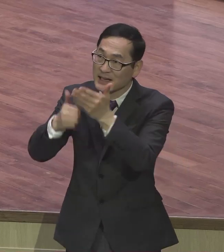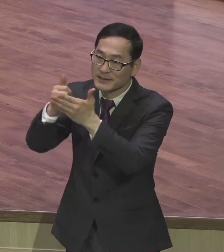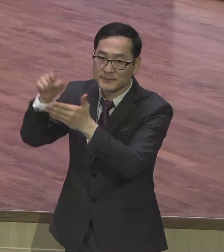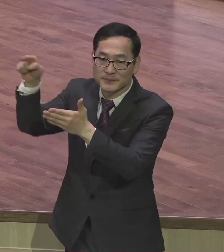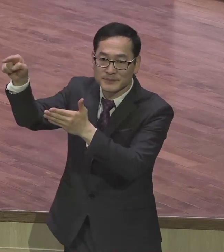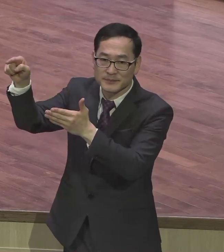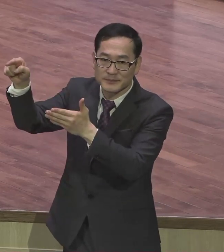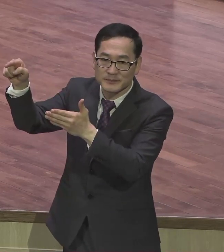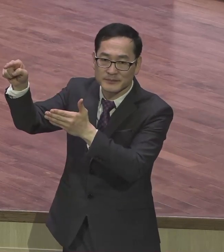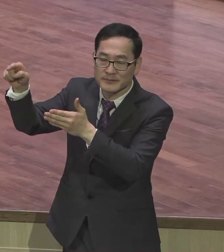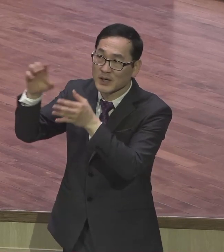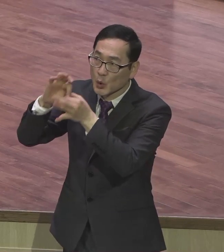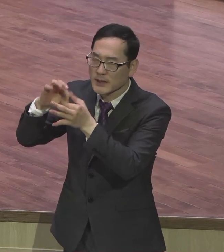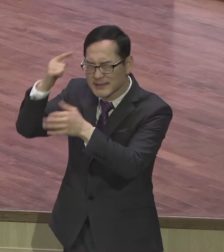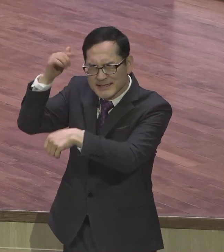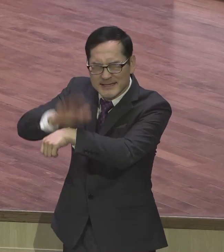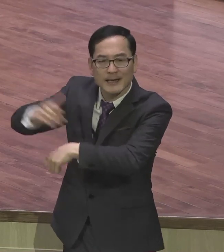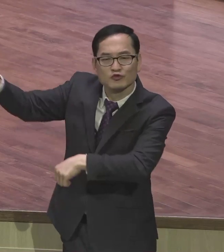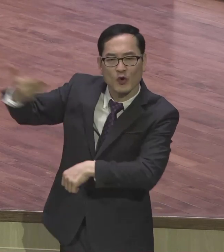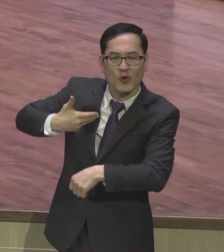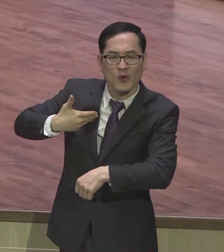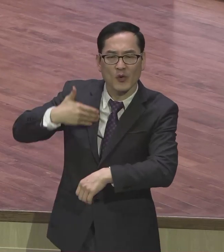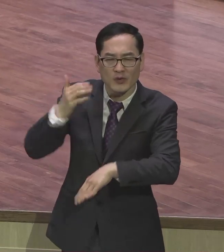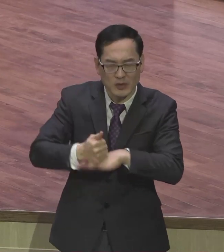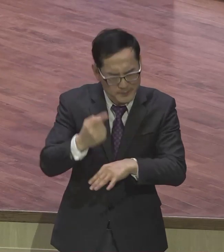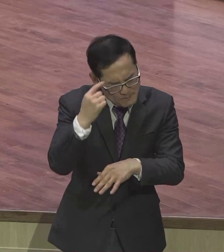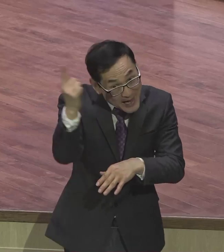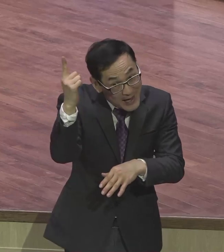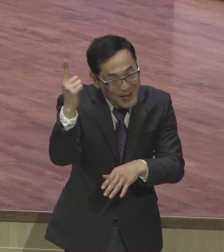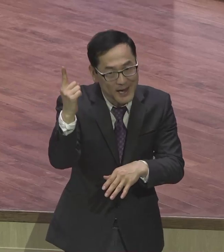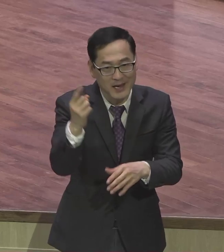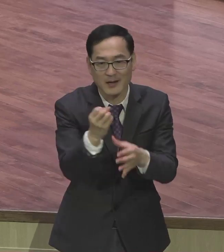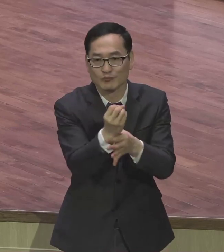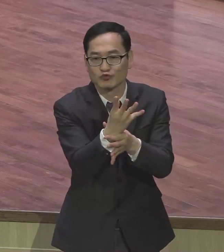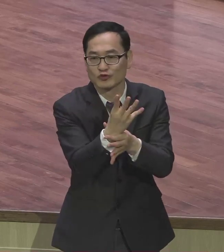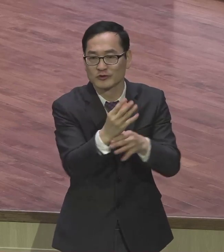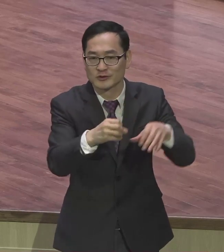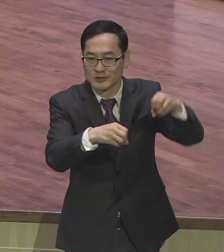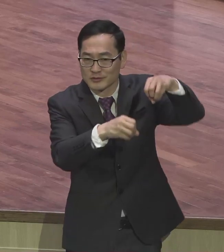모든 분야에 다 있어요 세계적인 인물은 다 하나님 앞에 기도한 사람들이에요